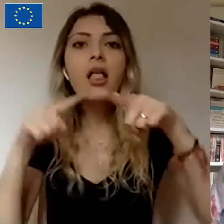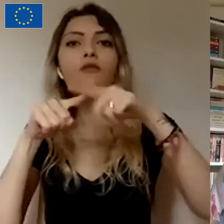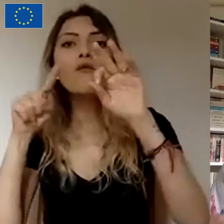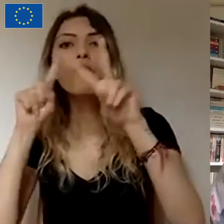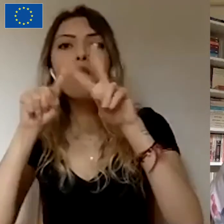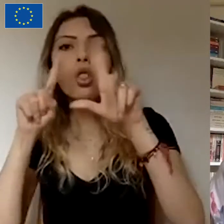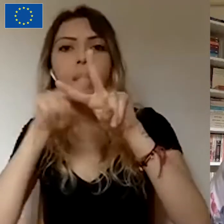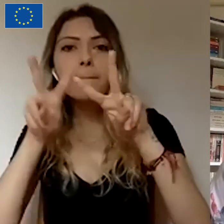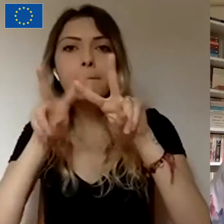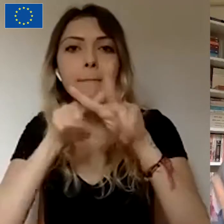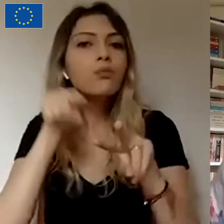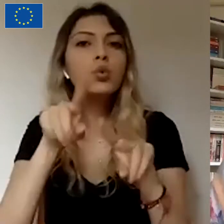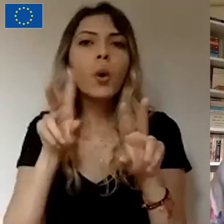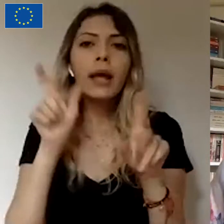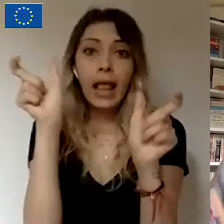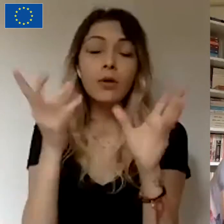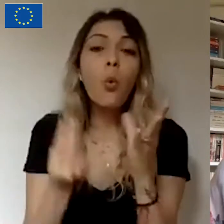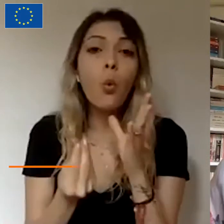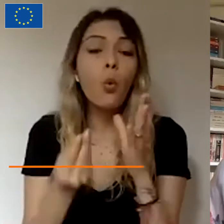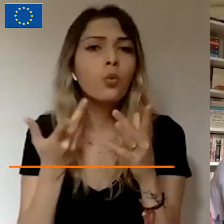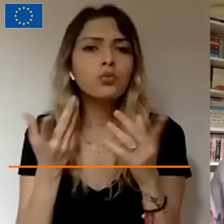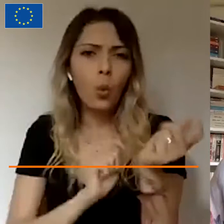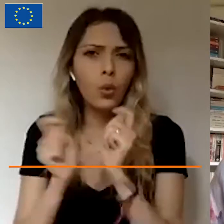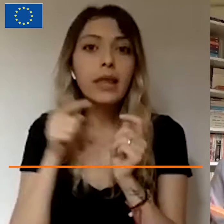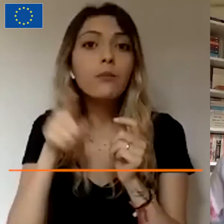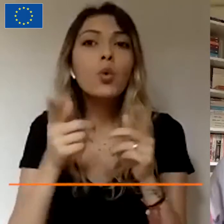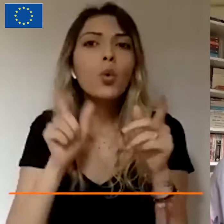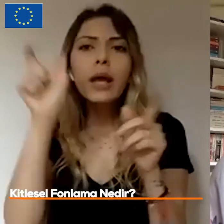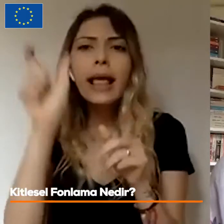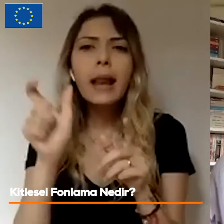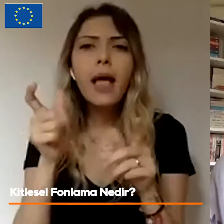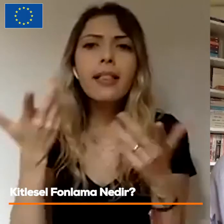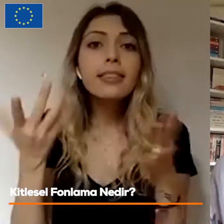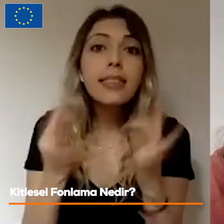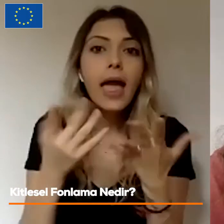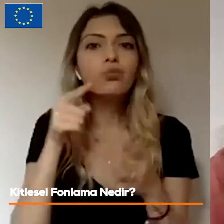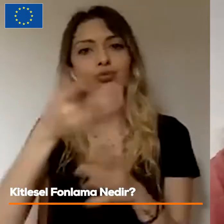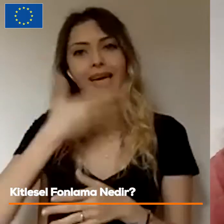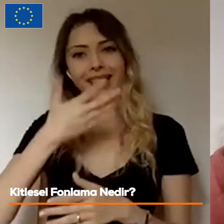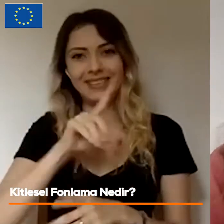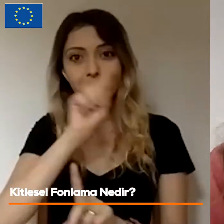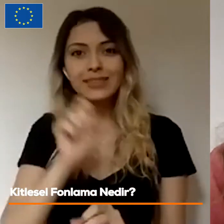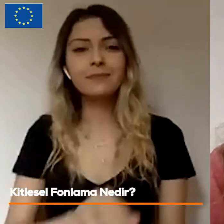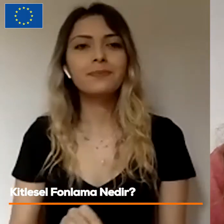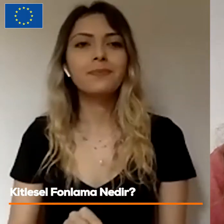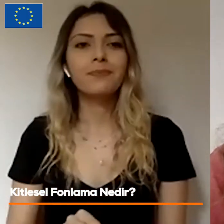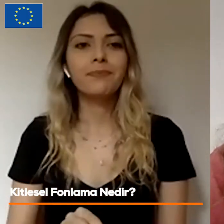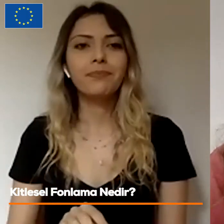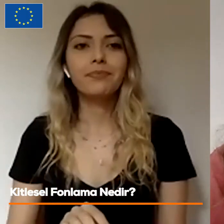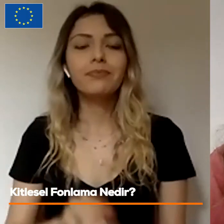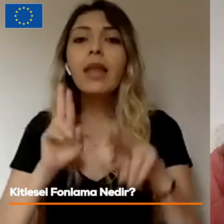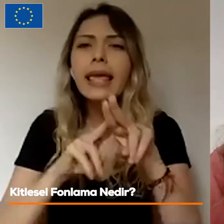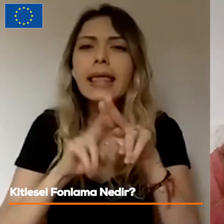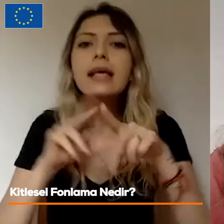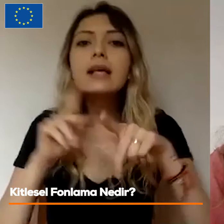alışkın olsa da bu kavram tam nereye tekabül ediyor? Bir yolunu sizden dinlemek isteriz. Evet tabii. Kitlesel